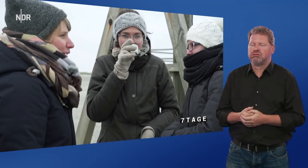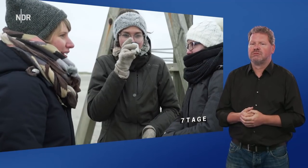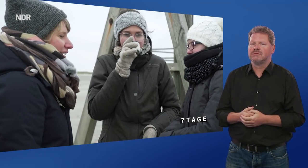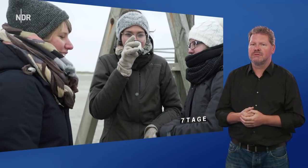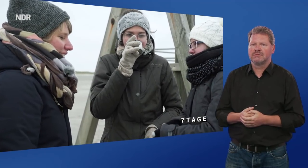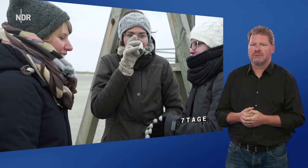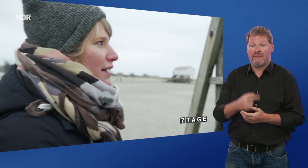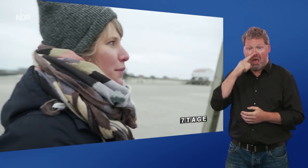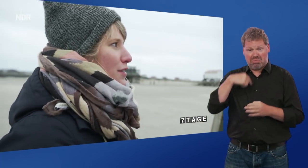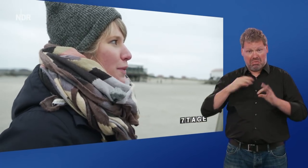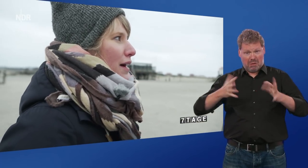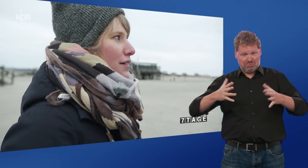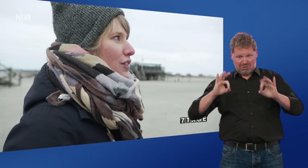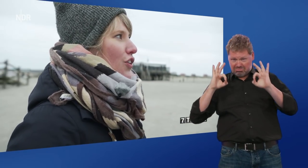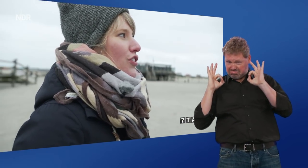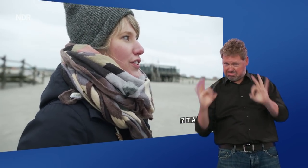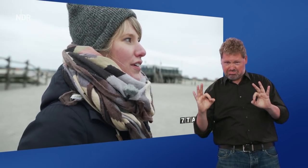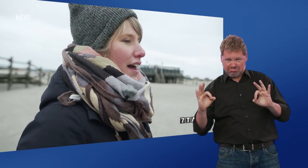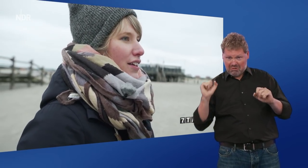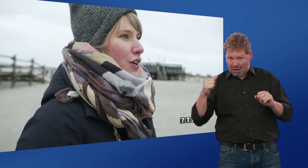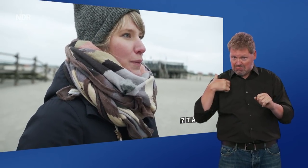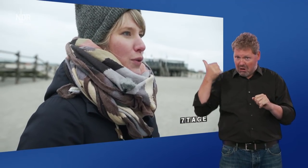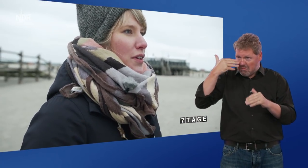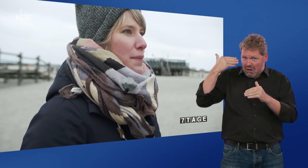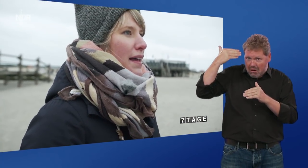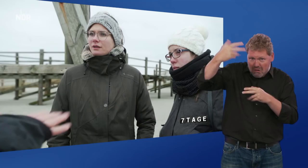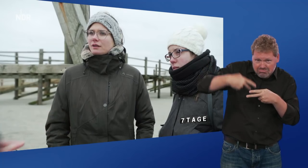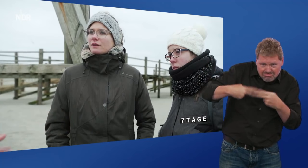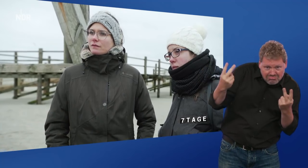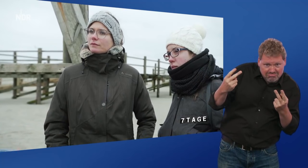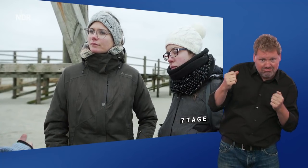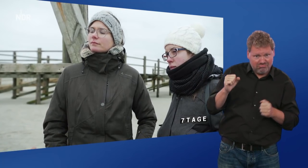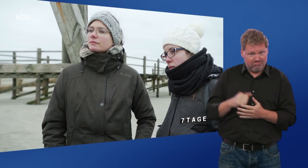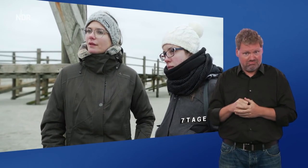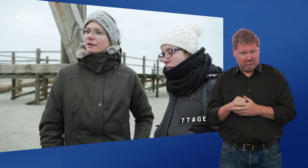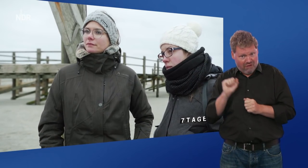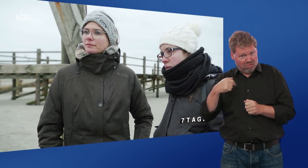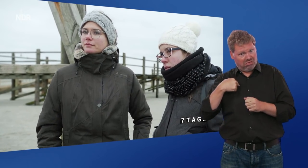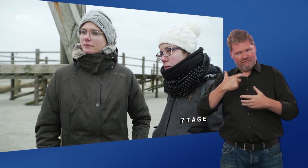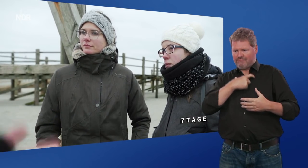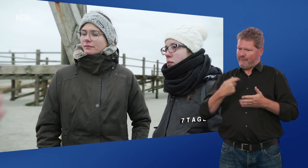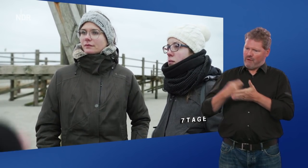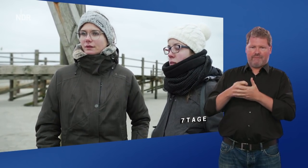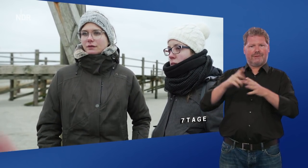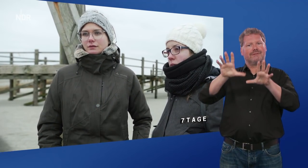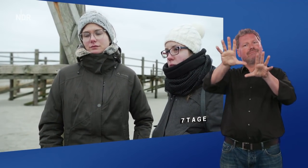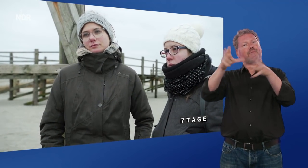Wenn ich jetzt perfekt Gebärdensprache könnte, angenommen, irgendwie in ein paar Jahren, wäre ich dann irgendwie ein vollwertiges Mitglied in eurer